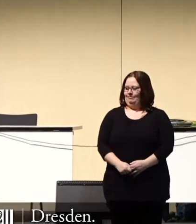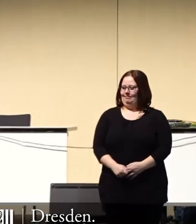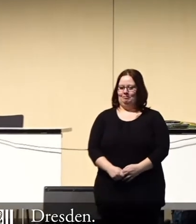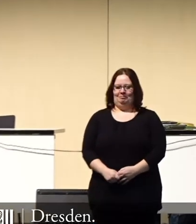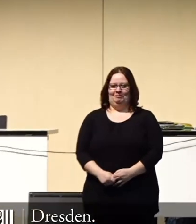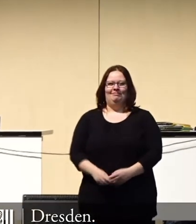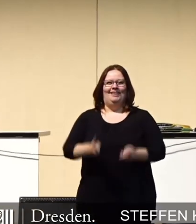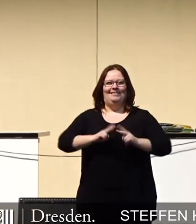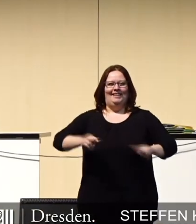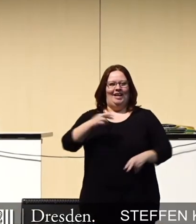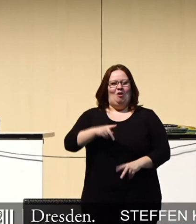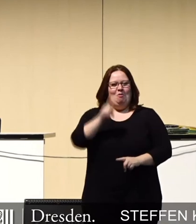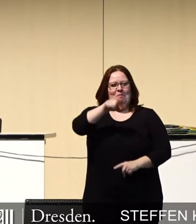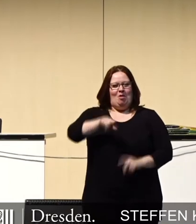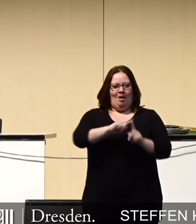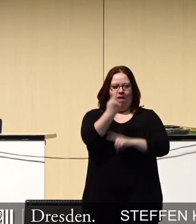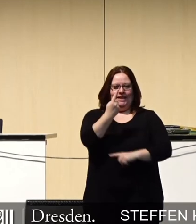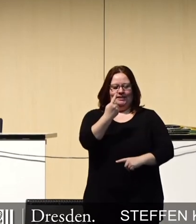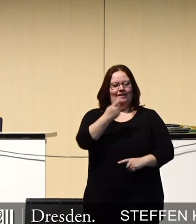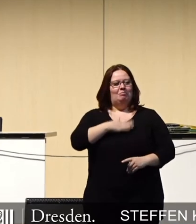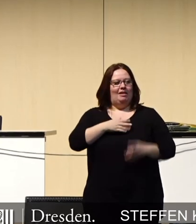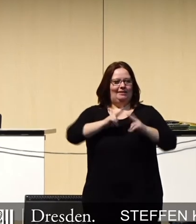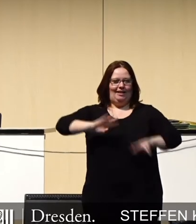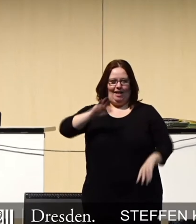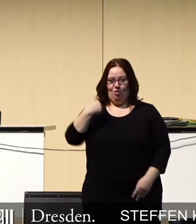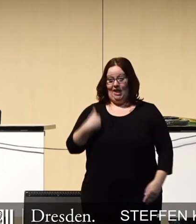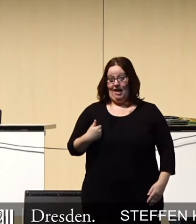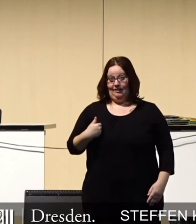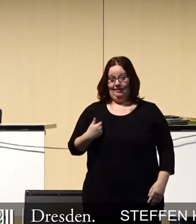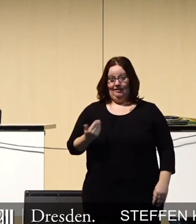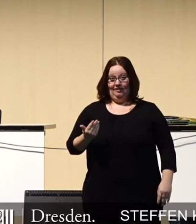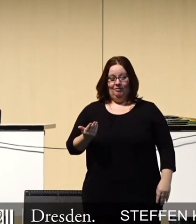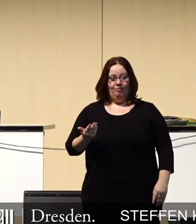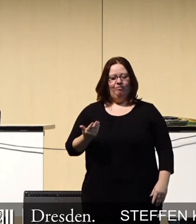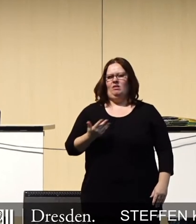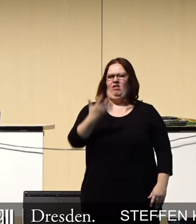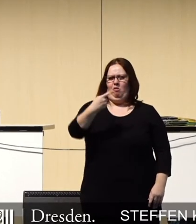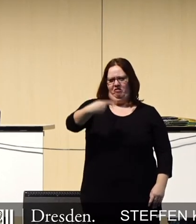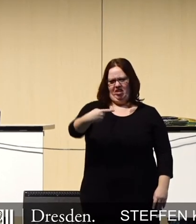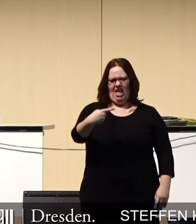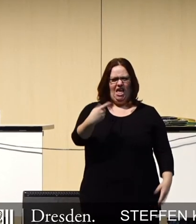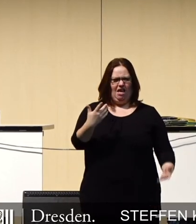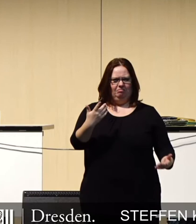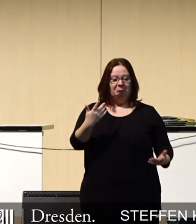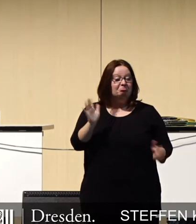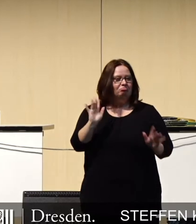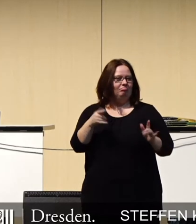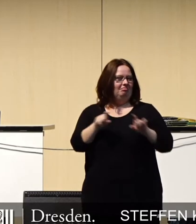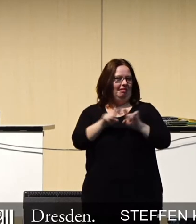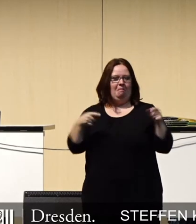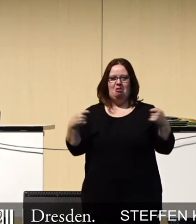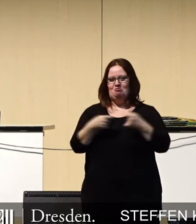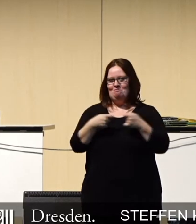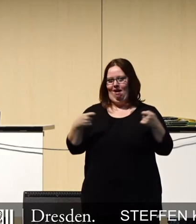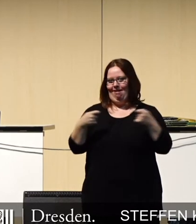Sehr geehrter Herr Oberbürgermeister, meine sehr geehrten Damen und Herren. 5G ist ein sehr spannendes Thema